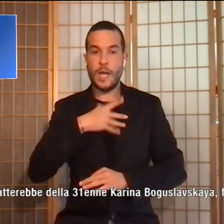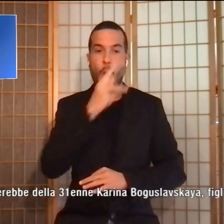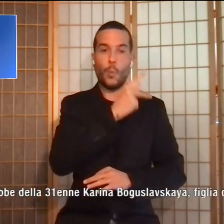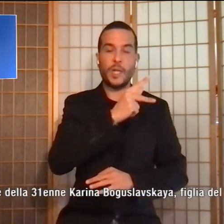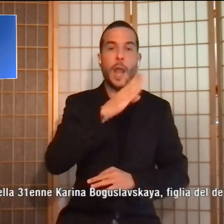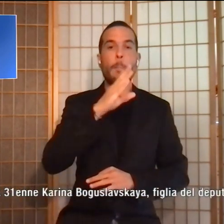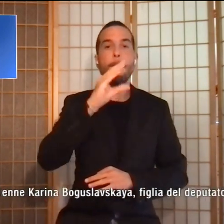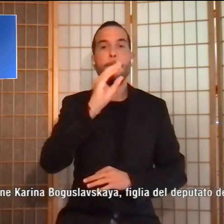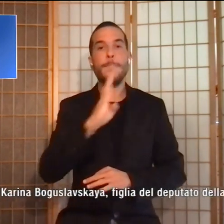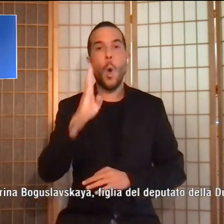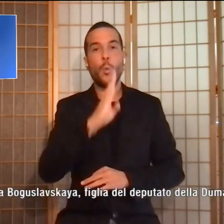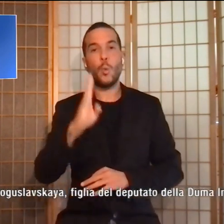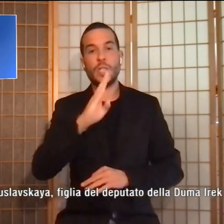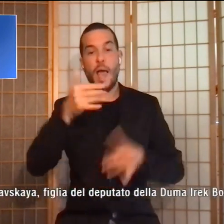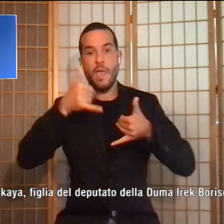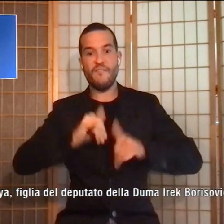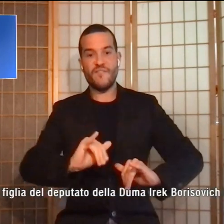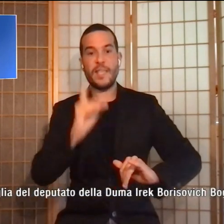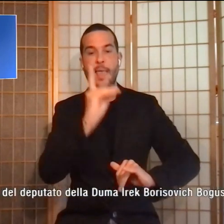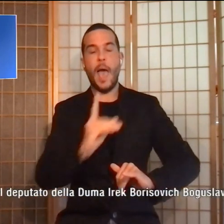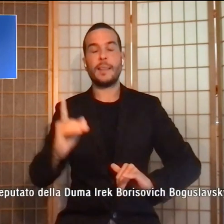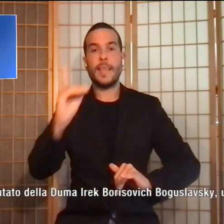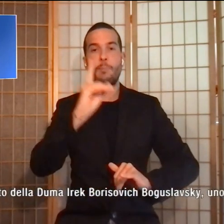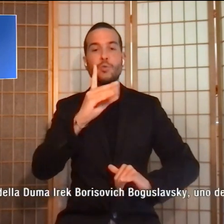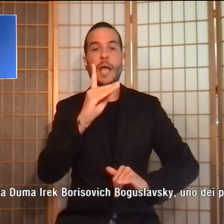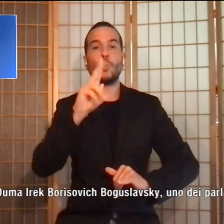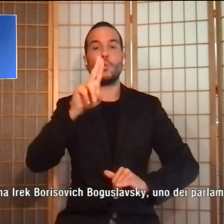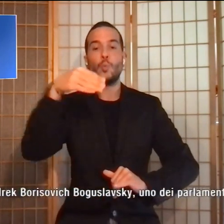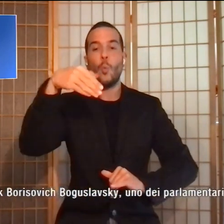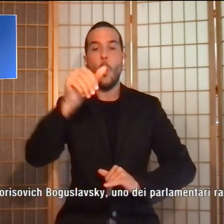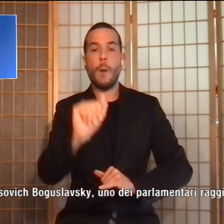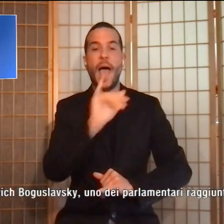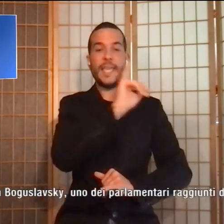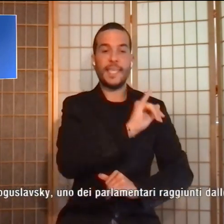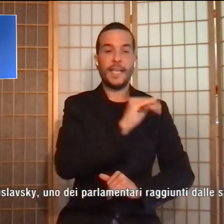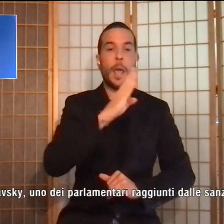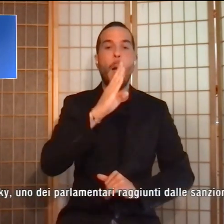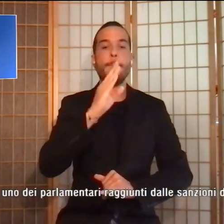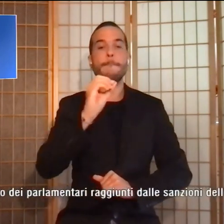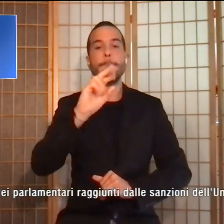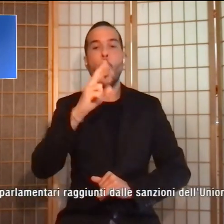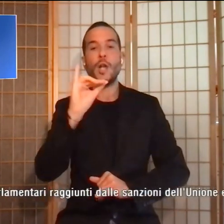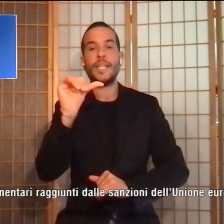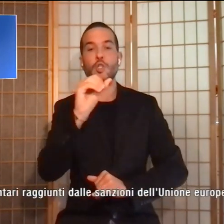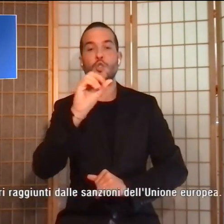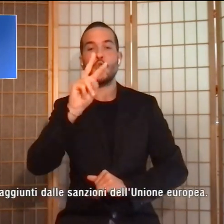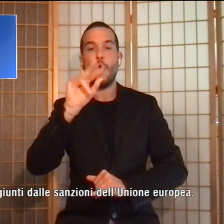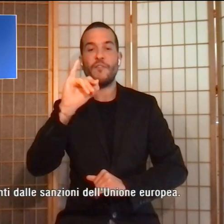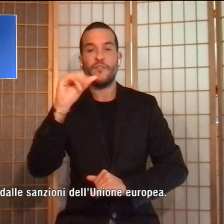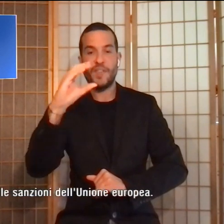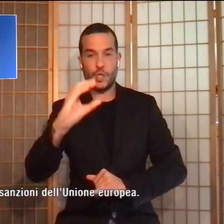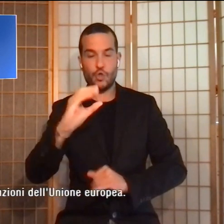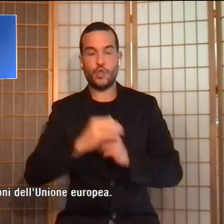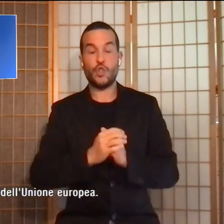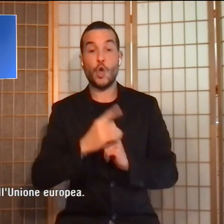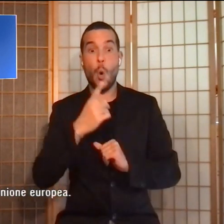figlia del deputato della Duma, Irek Borisovic, uno dei parlamentari raggiunti